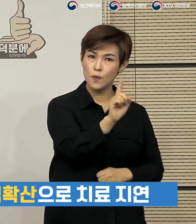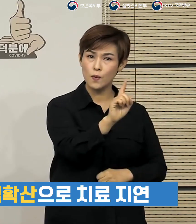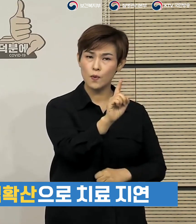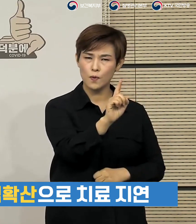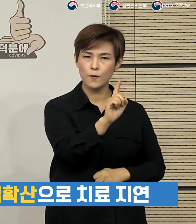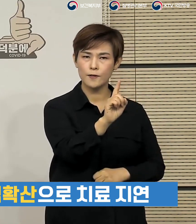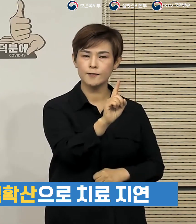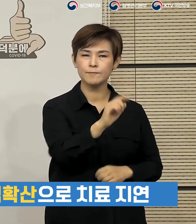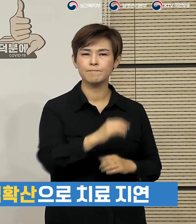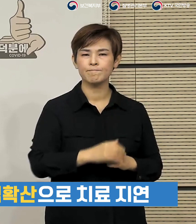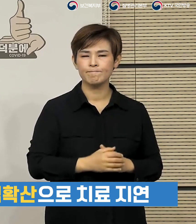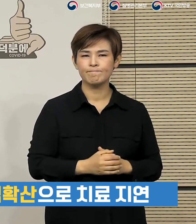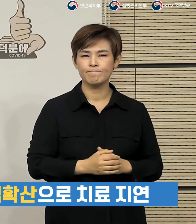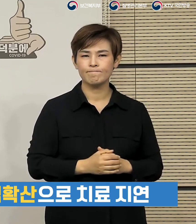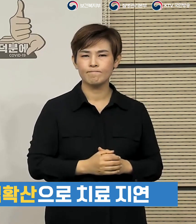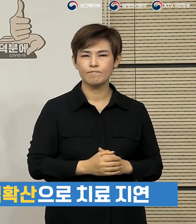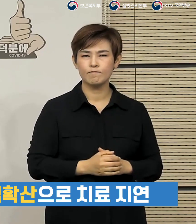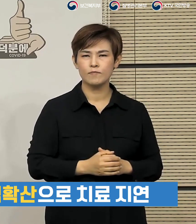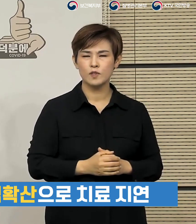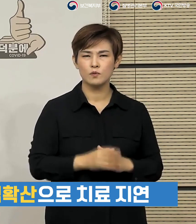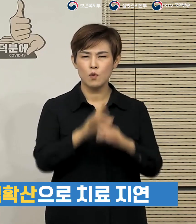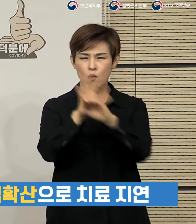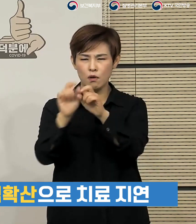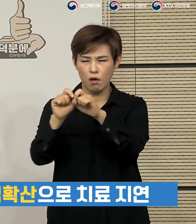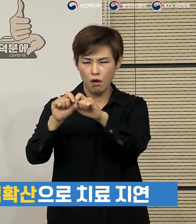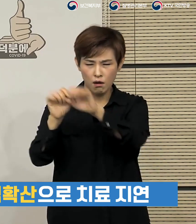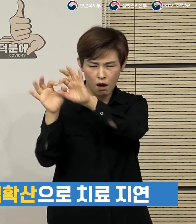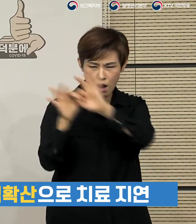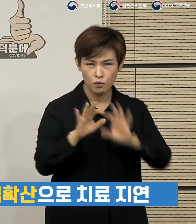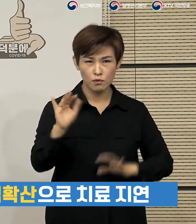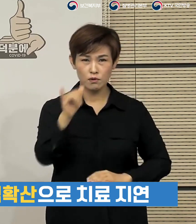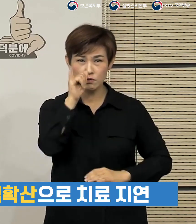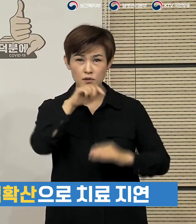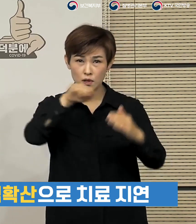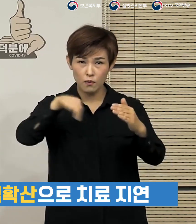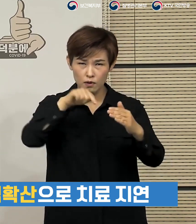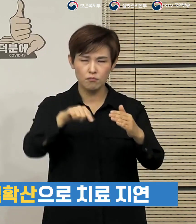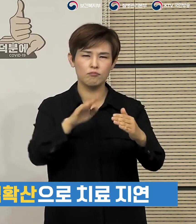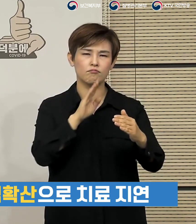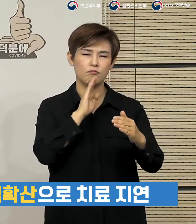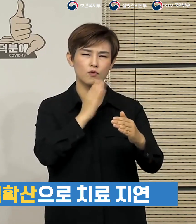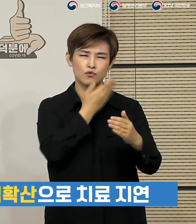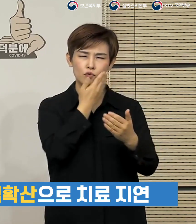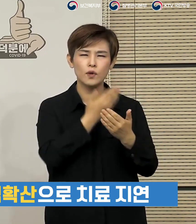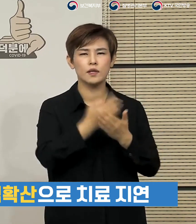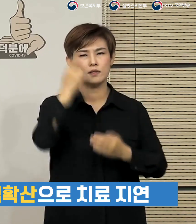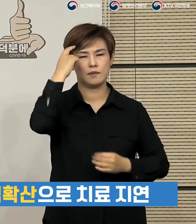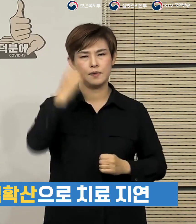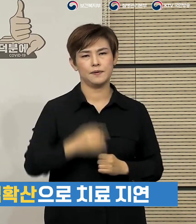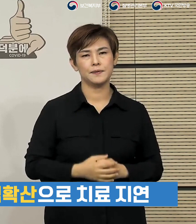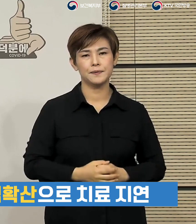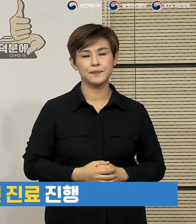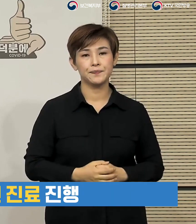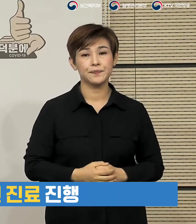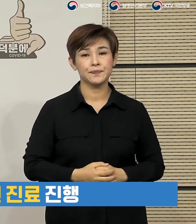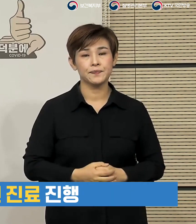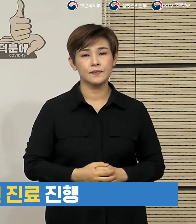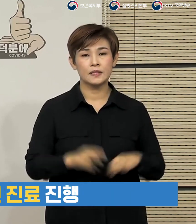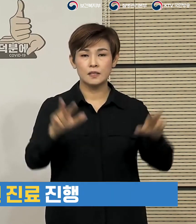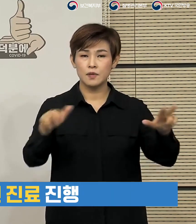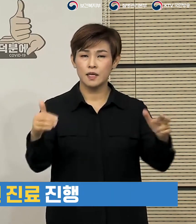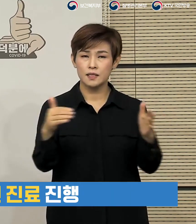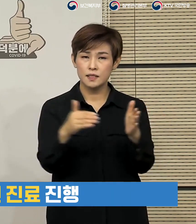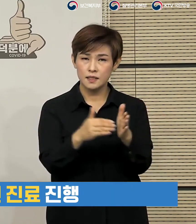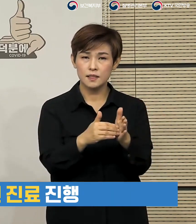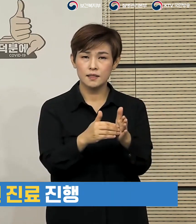장기화의 와중에 매우 중요한 정책 숙제라고 생각을 하고 있습니다. 그동안